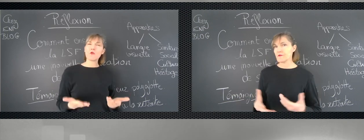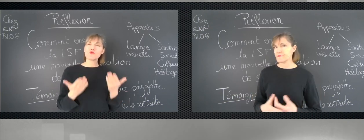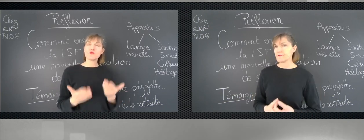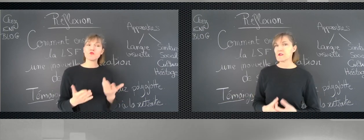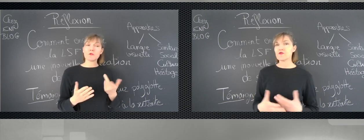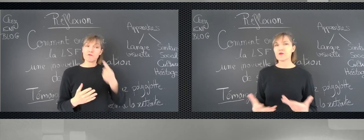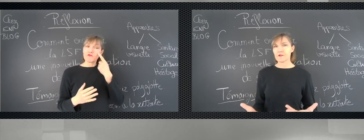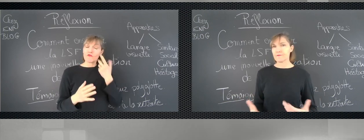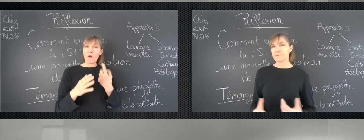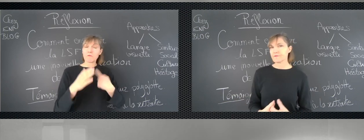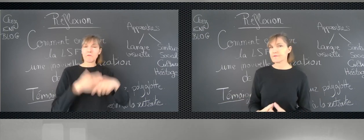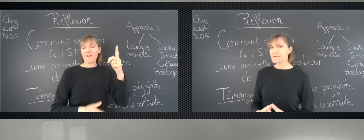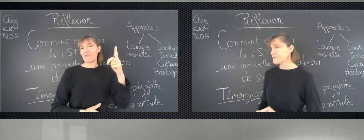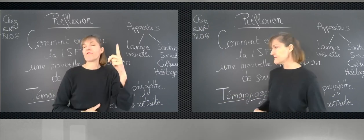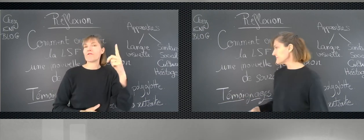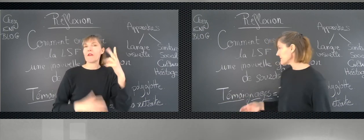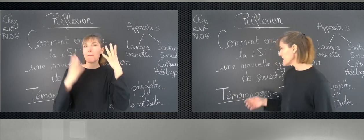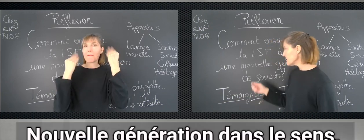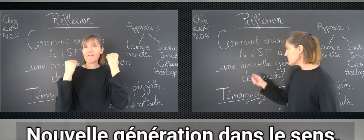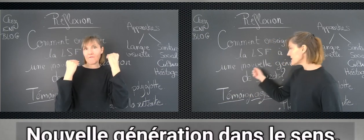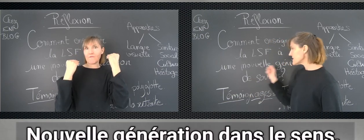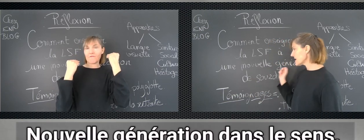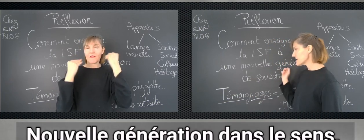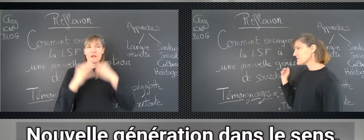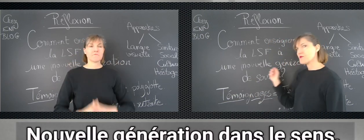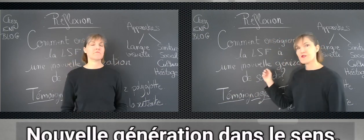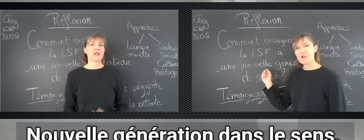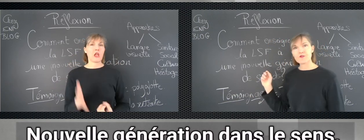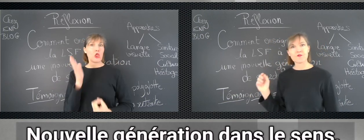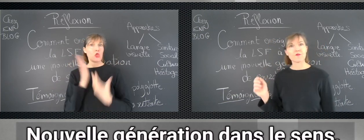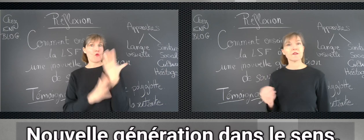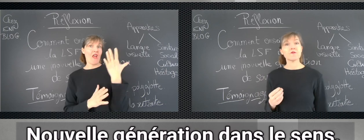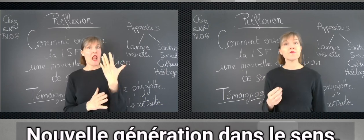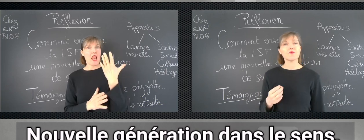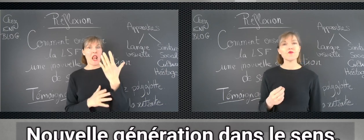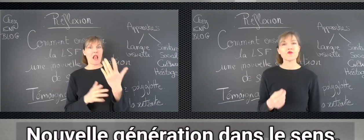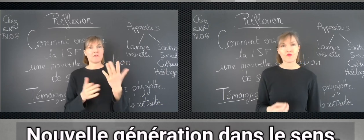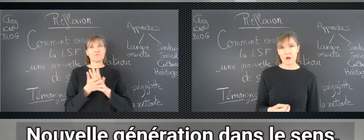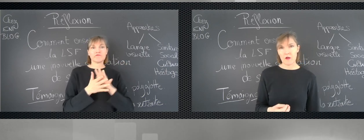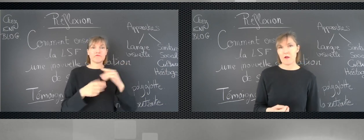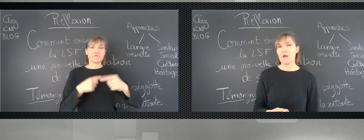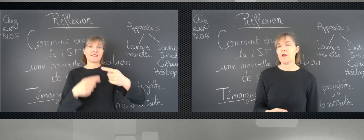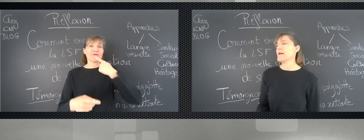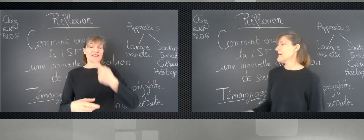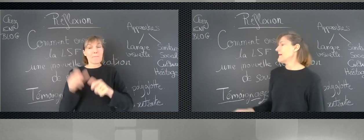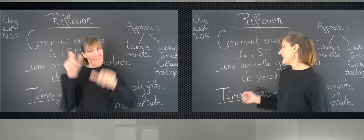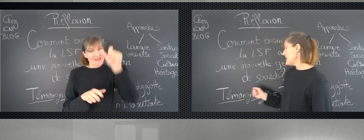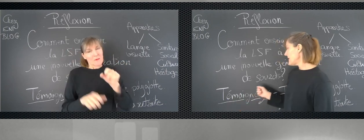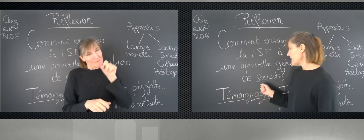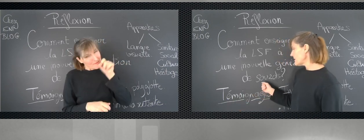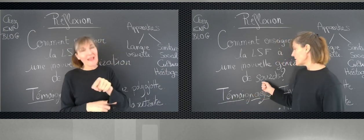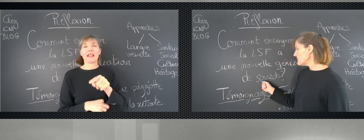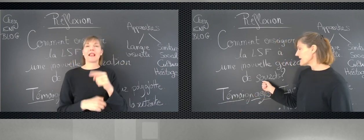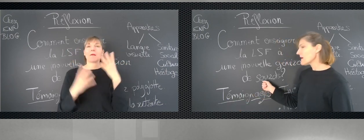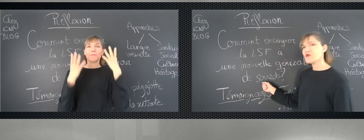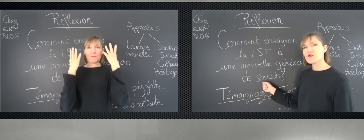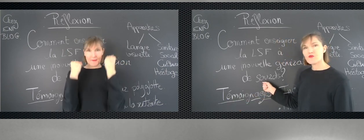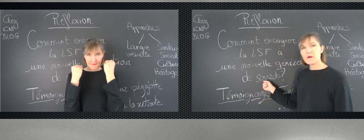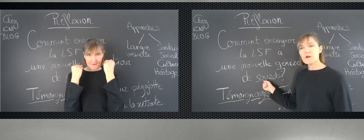sourdes. Nouvelle génération, dans le sens, ce sont des devenus sourds. Le terme sourd,